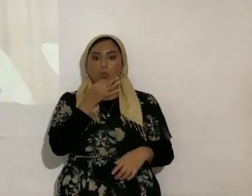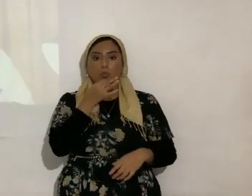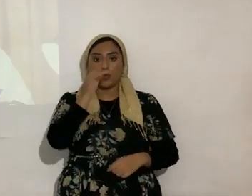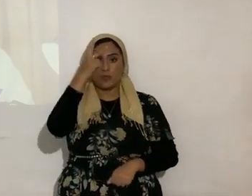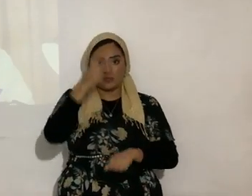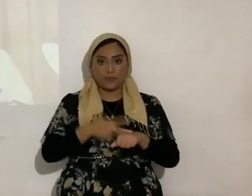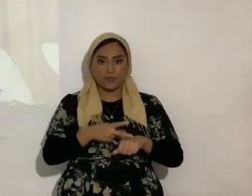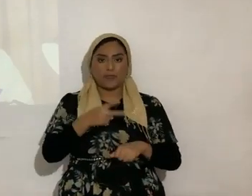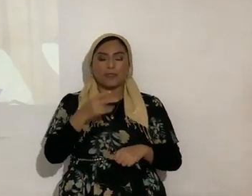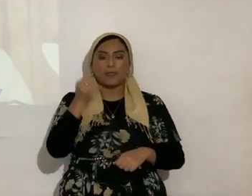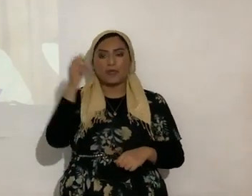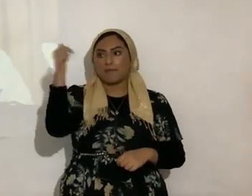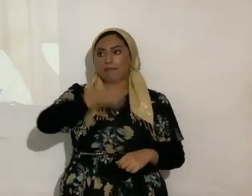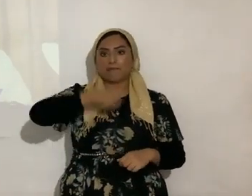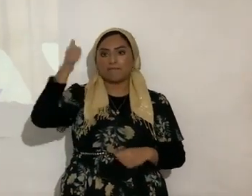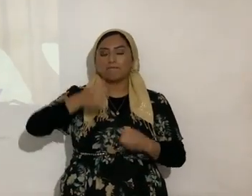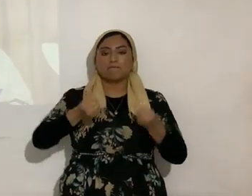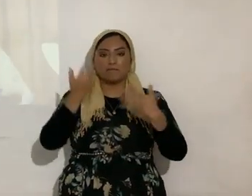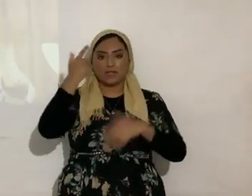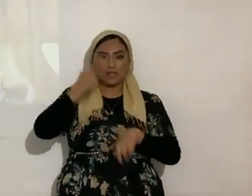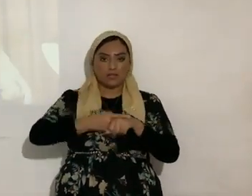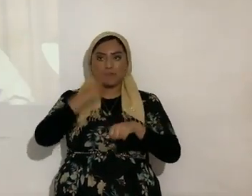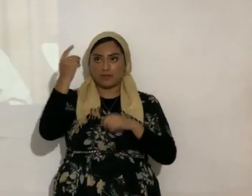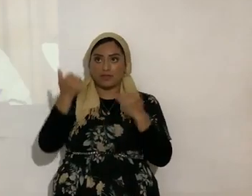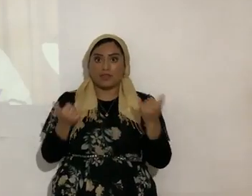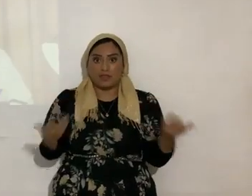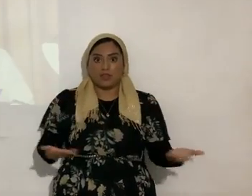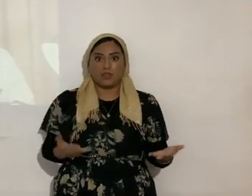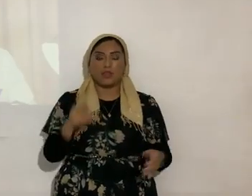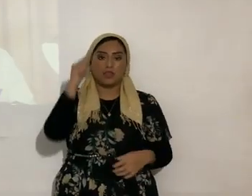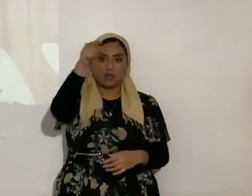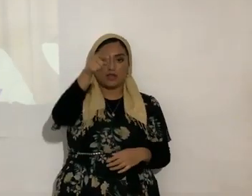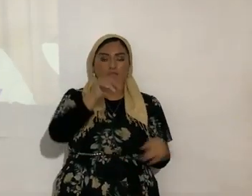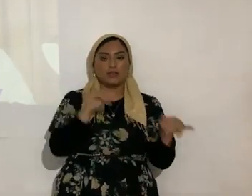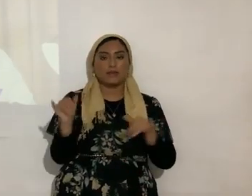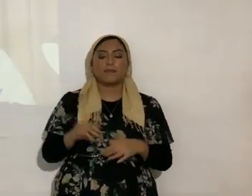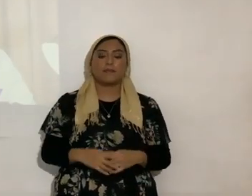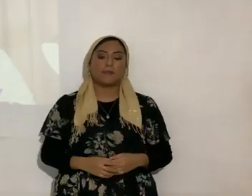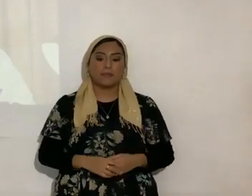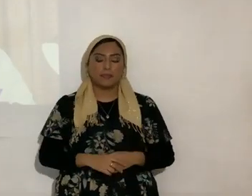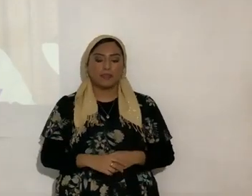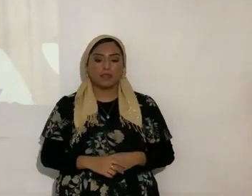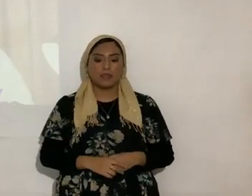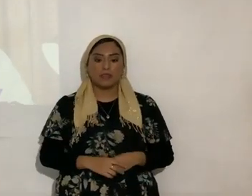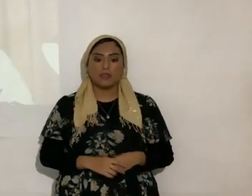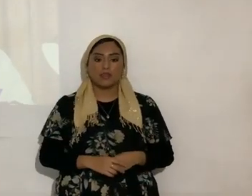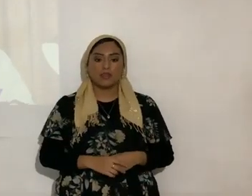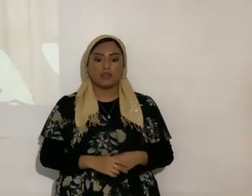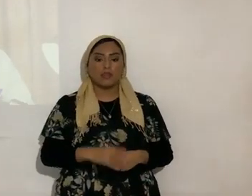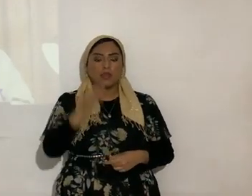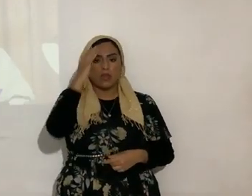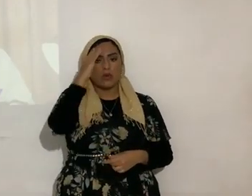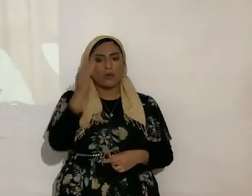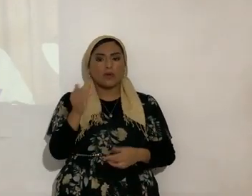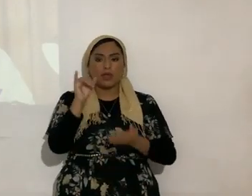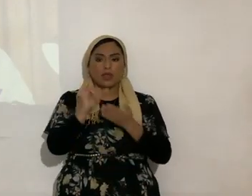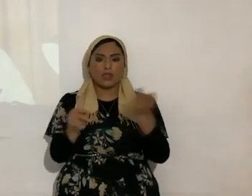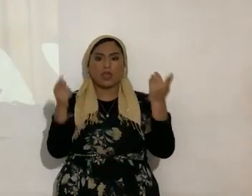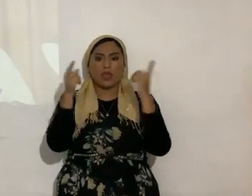Él ha venido muchas veces. Él está aquí presente, allá. Bueno, ahora, ¿por qué se da esto cuando la persona dice,